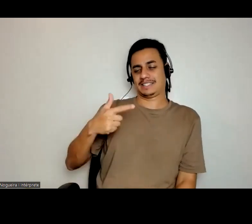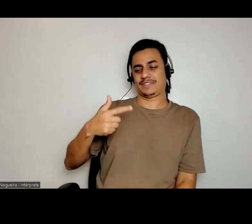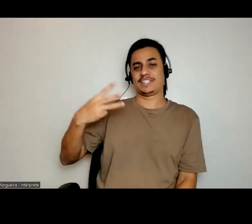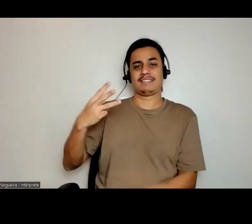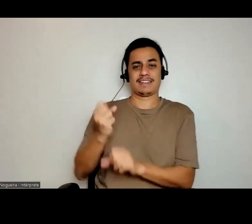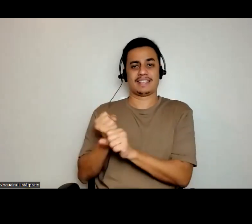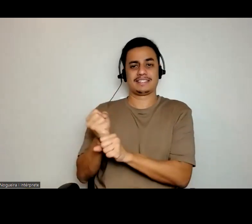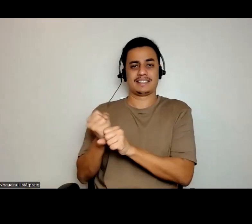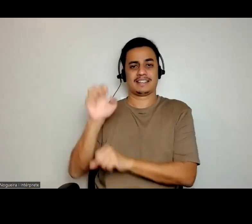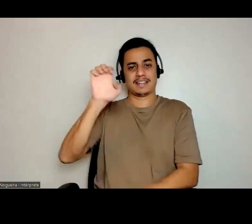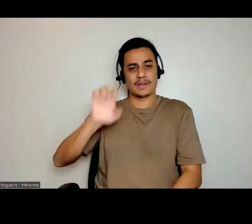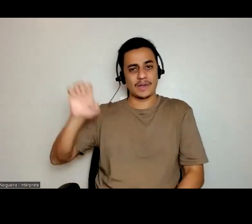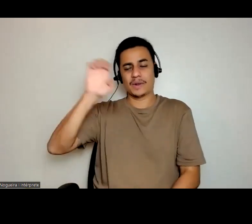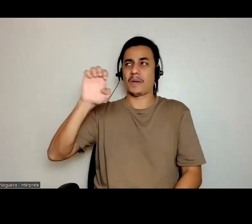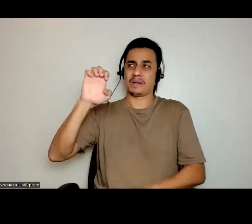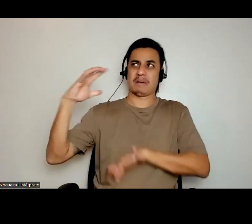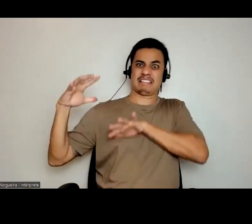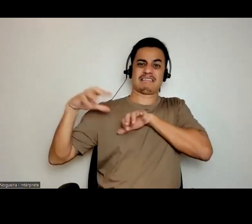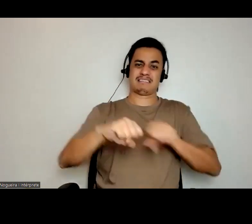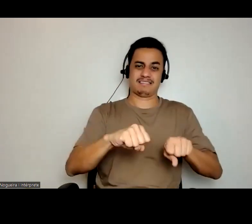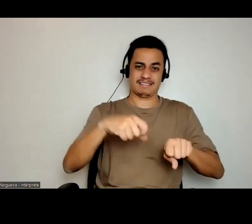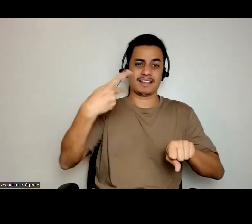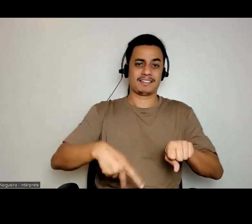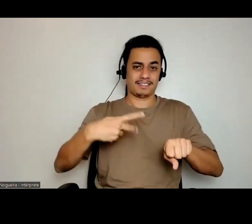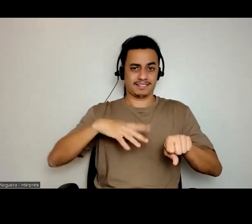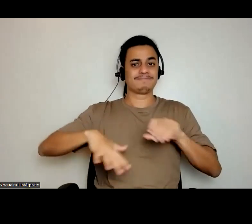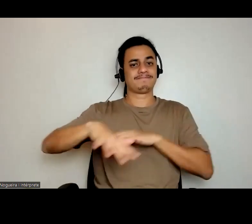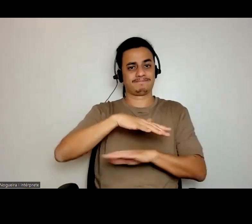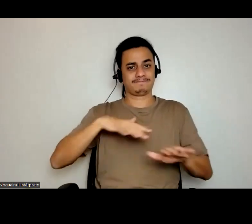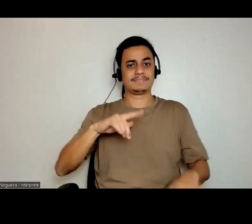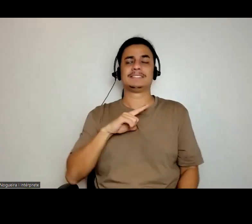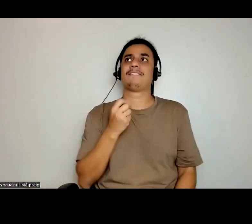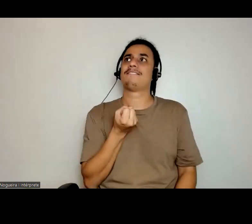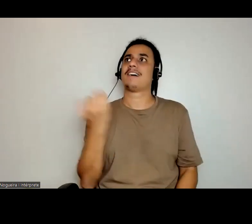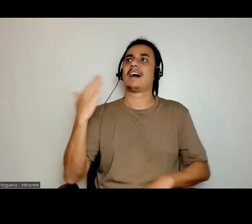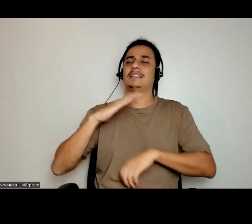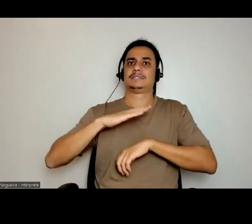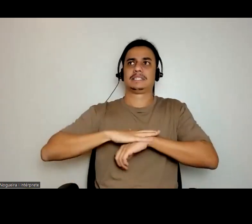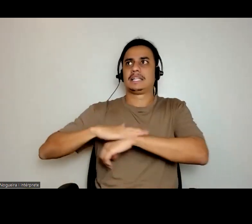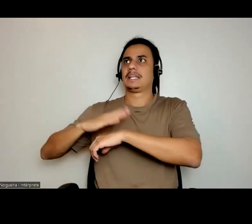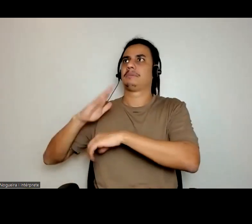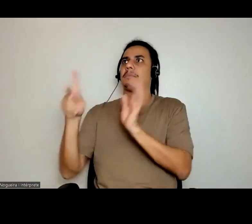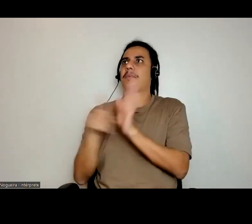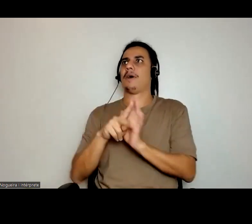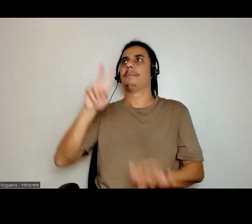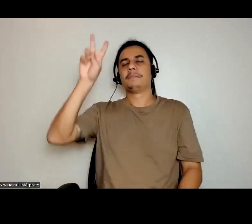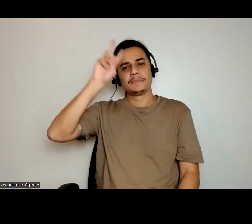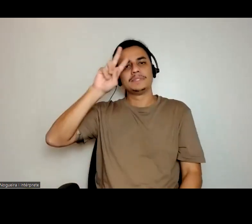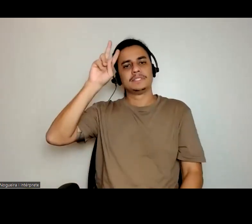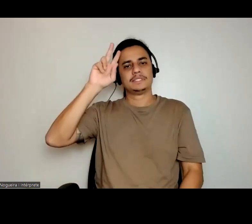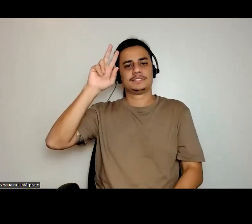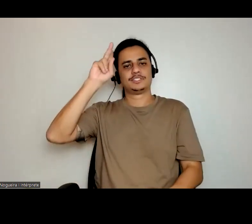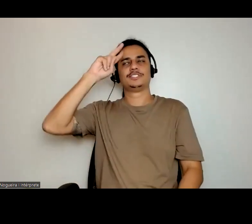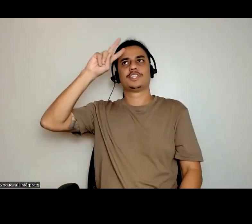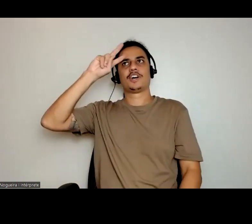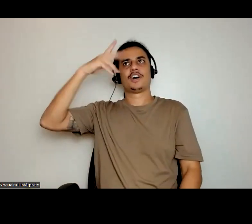europeia e violenta aqui, muito tempo de história de museus, enfim, nesse lugar, da origem do museu